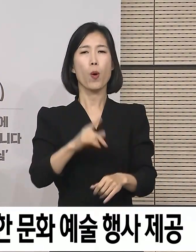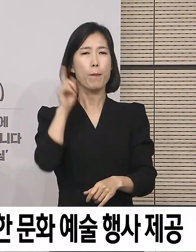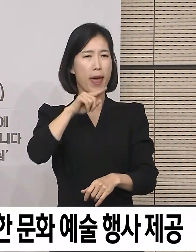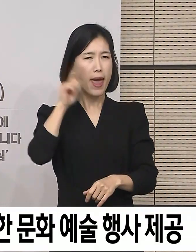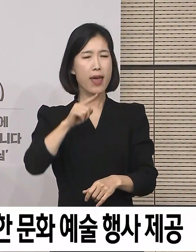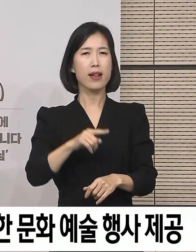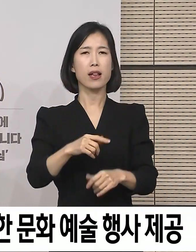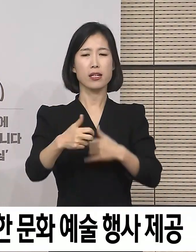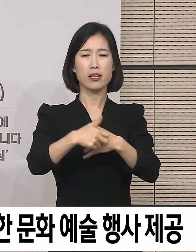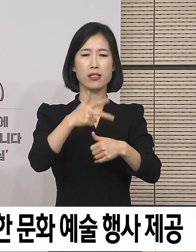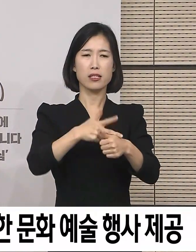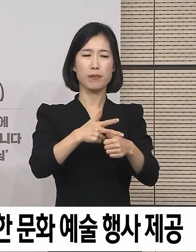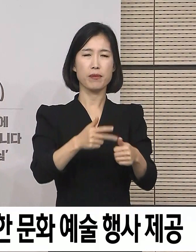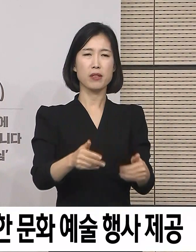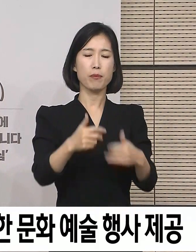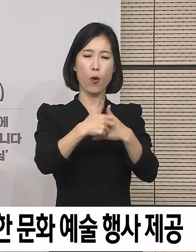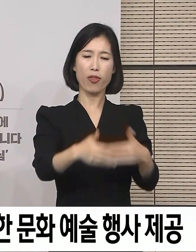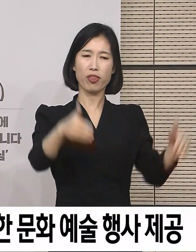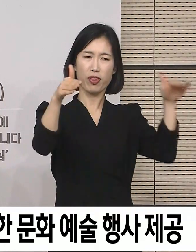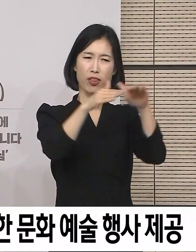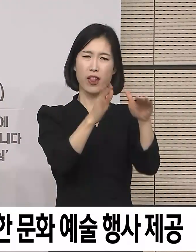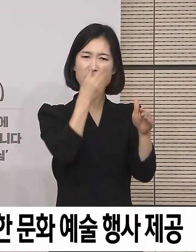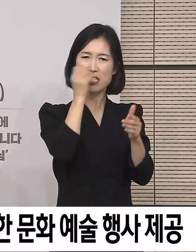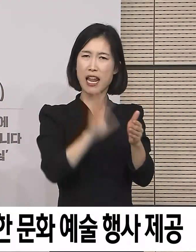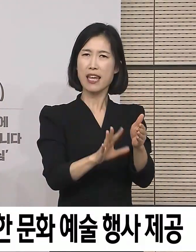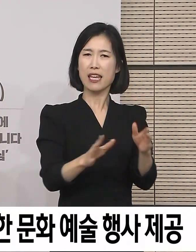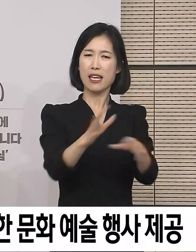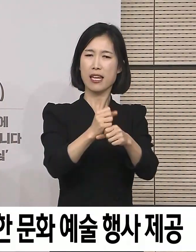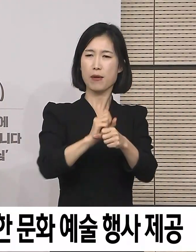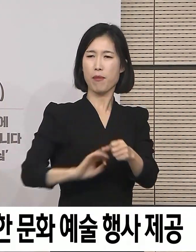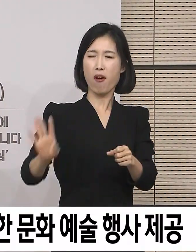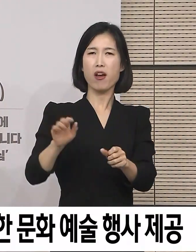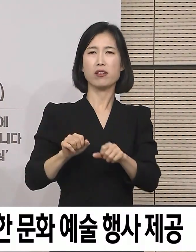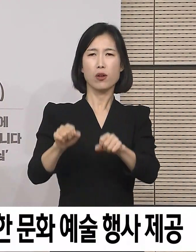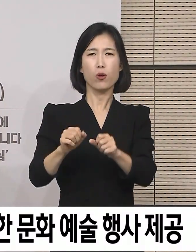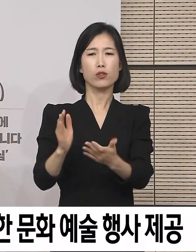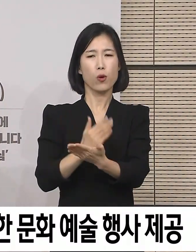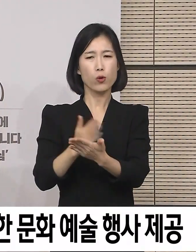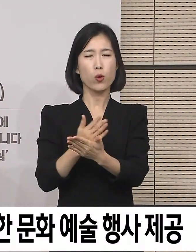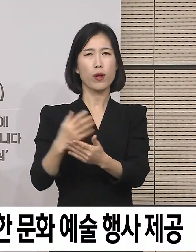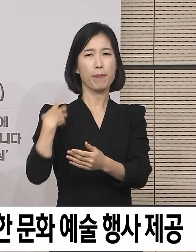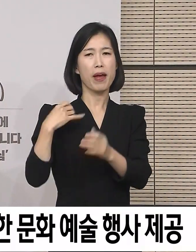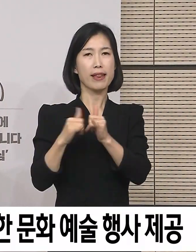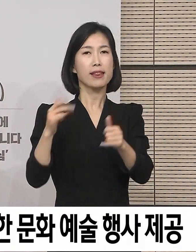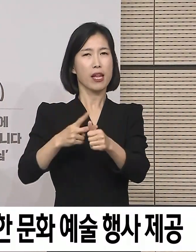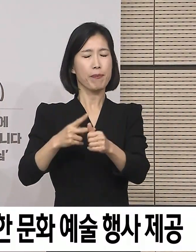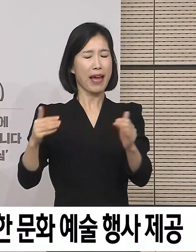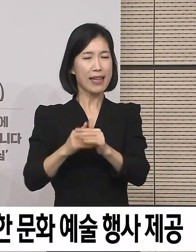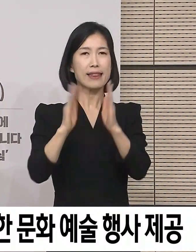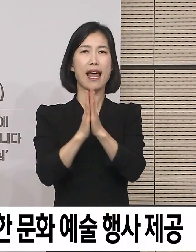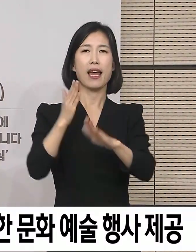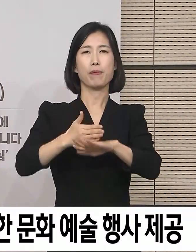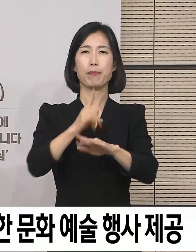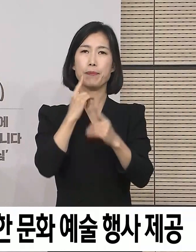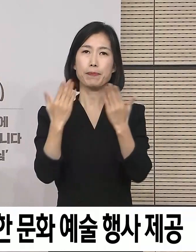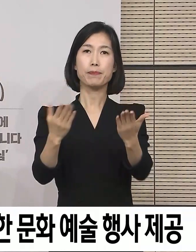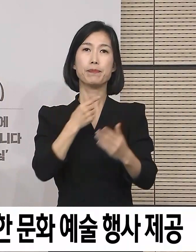밤낮으로 의료 폐기물을 수거하고 소각해 주시는 청소업체 종사자분들께도 감사드립니다.